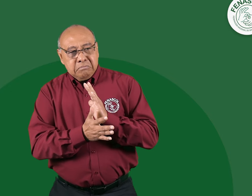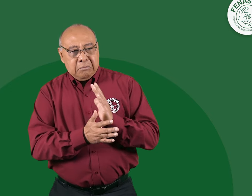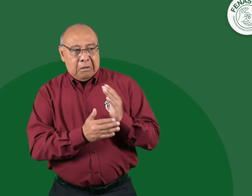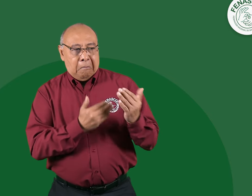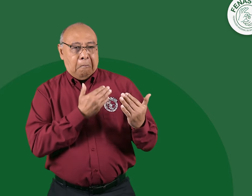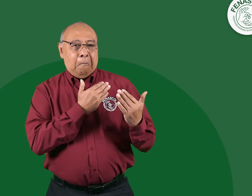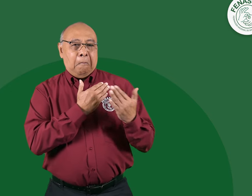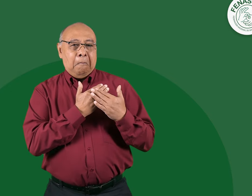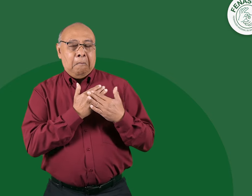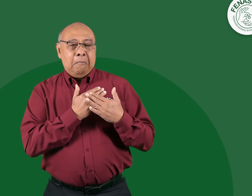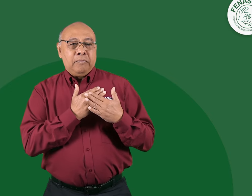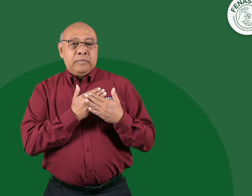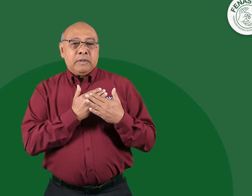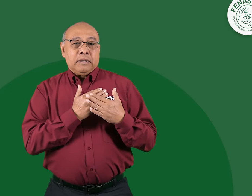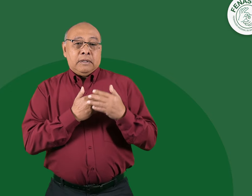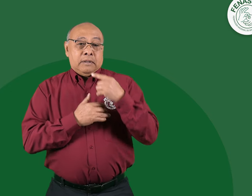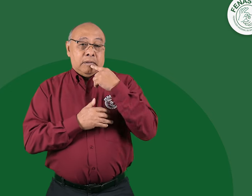pasada, el 7 de junio,